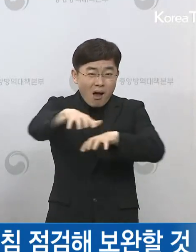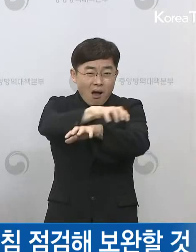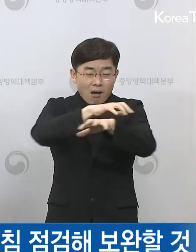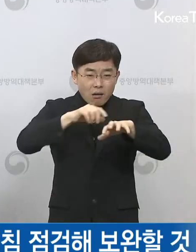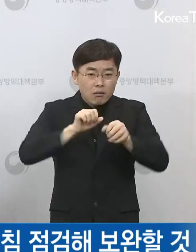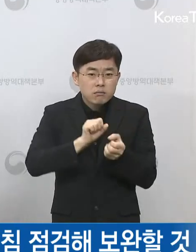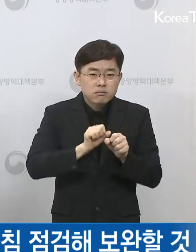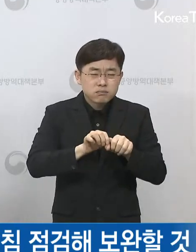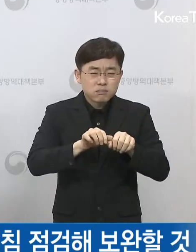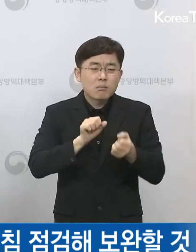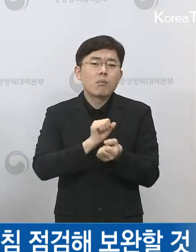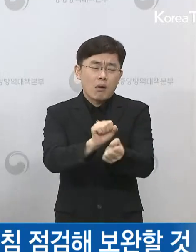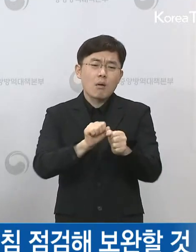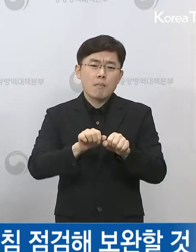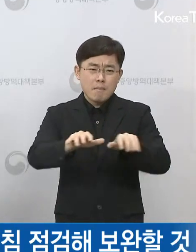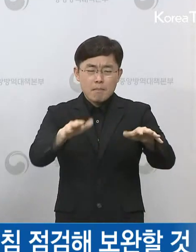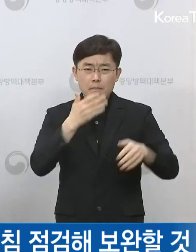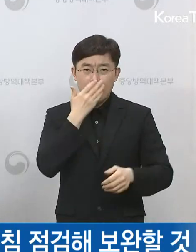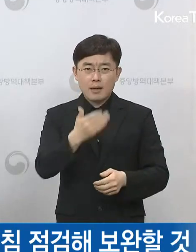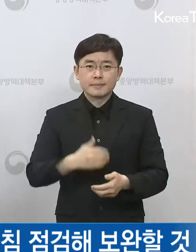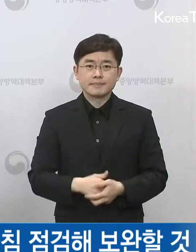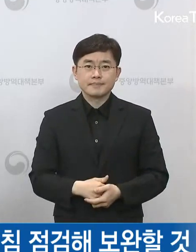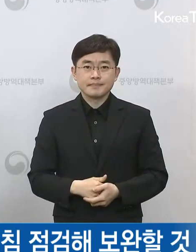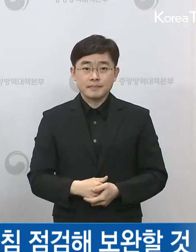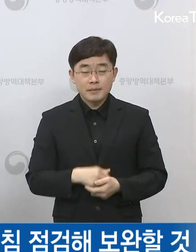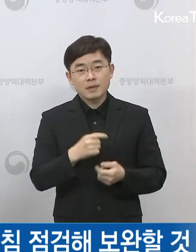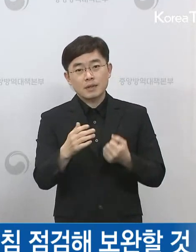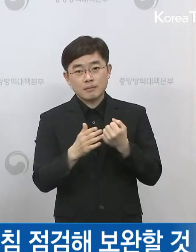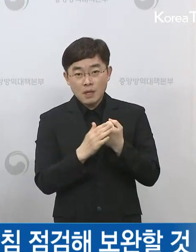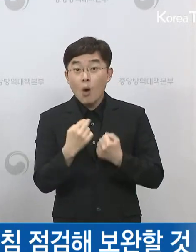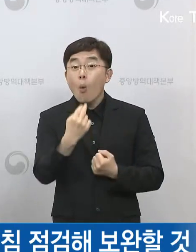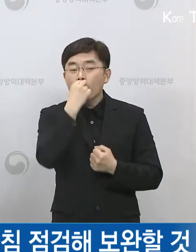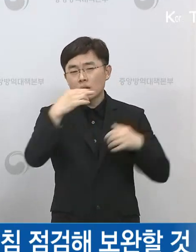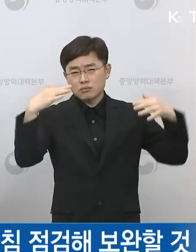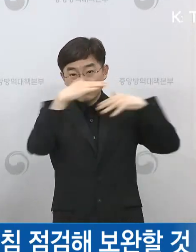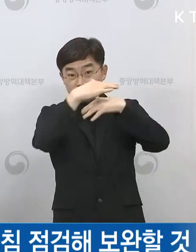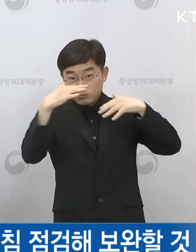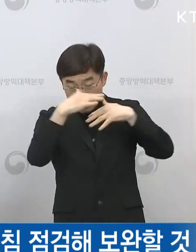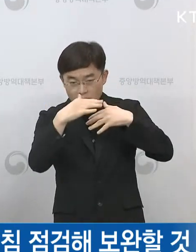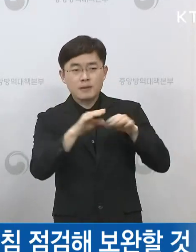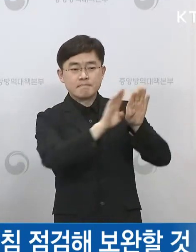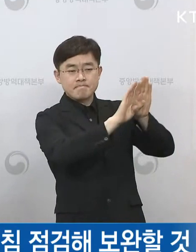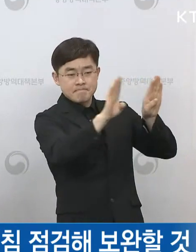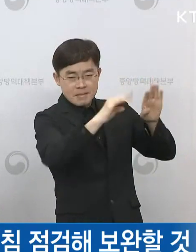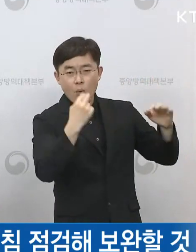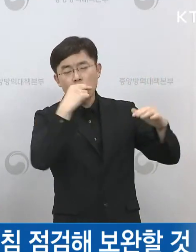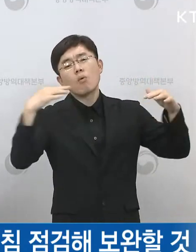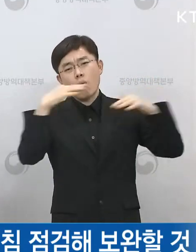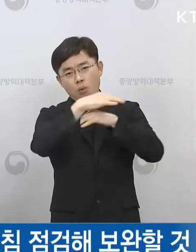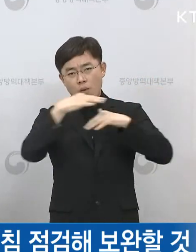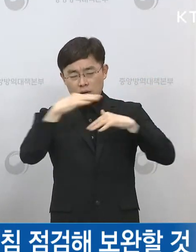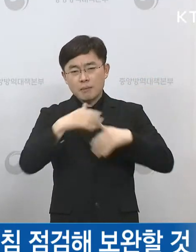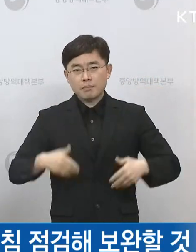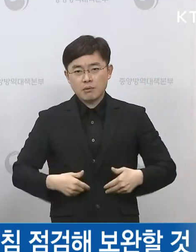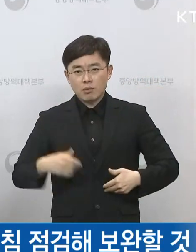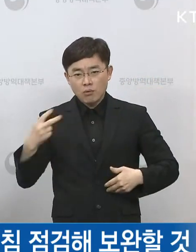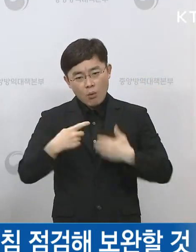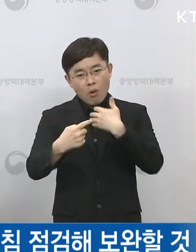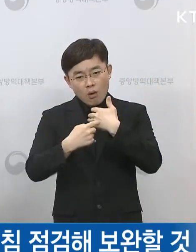공기의 순환을 좀 더 자주 만들어주시고 표면 소독을 해주는 걸로 대응을 해야 되는 그런 상황입니다.